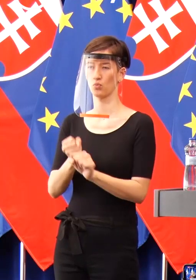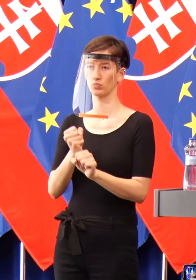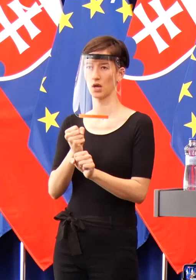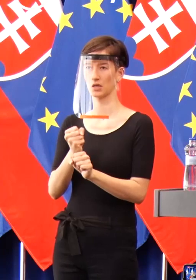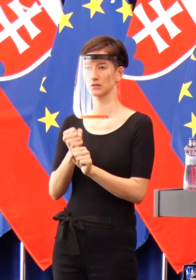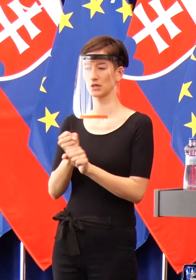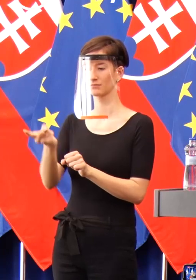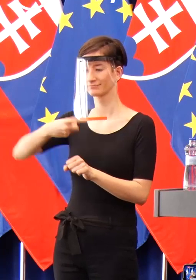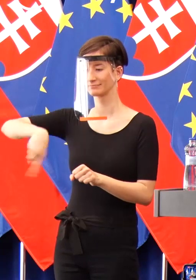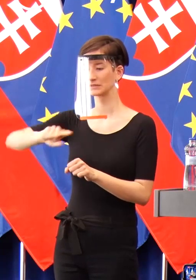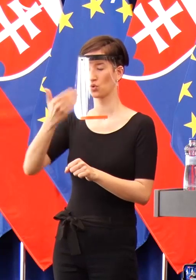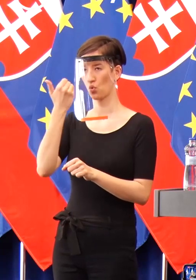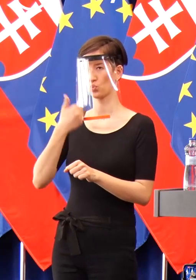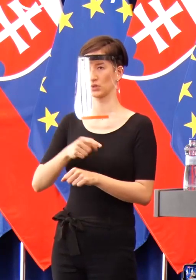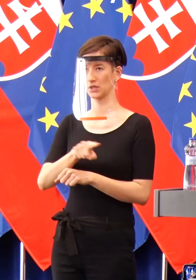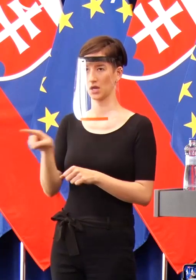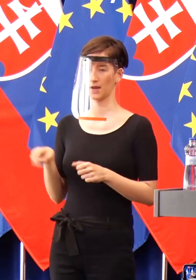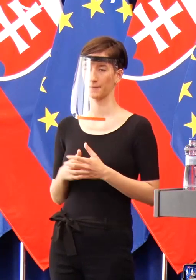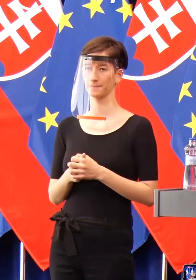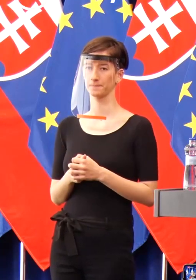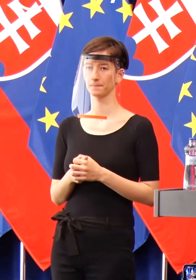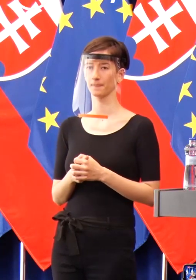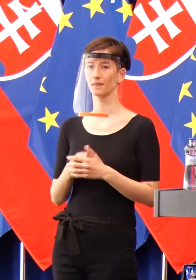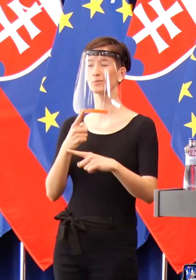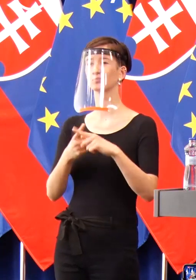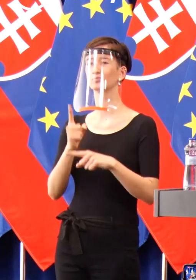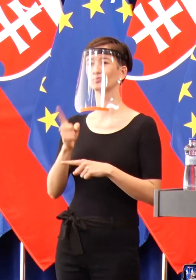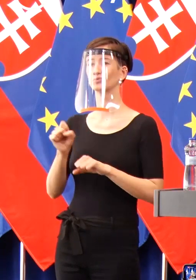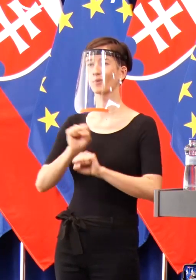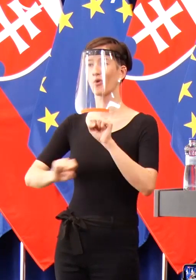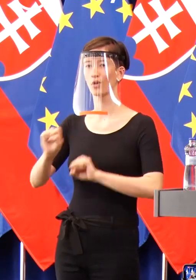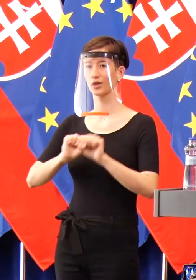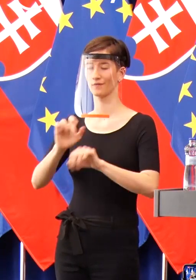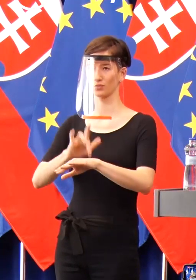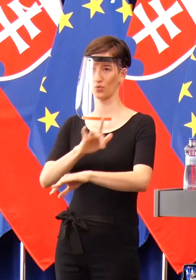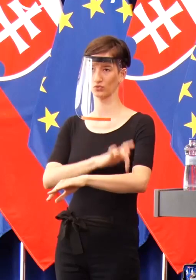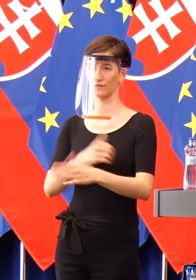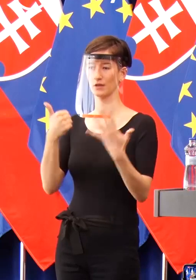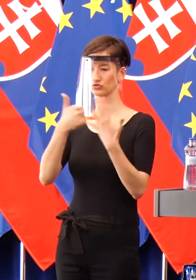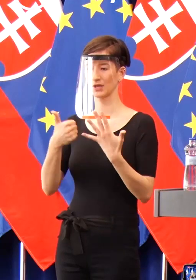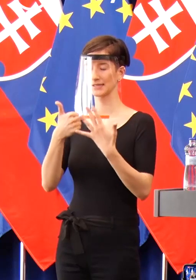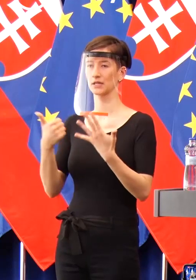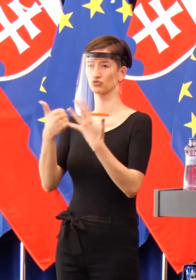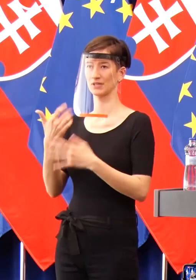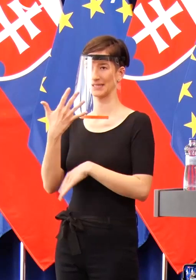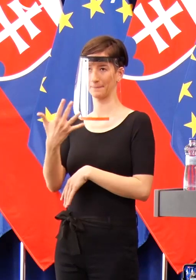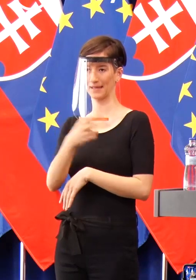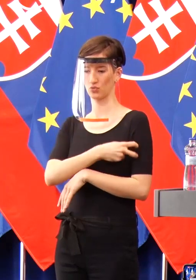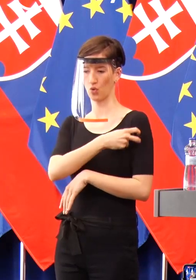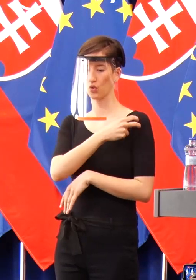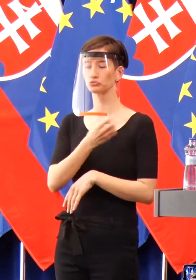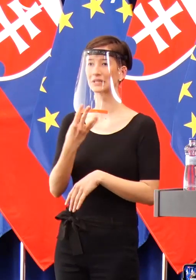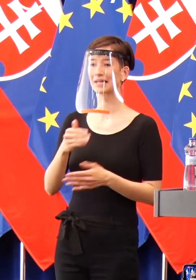Skúsme si chrániť tých starších z nás 60, 65+. Skúsme im zabezpečiť nákup tých